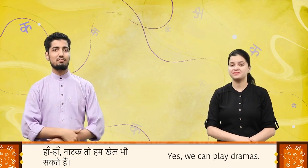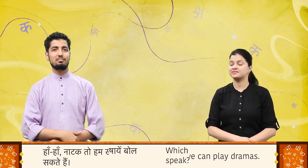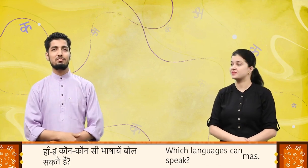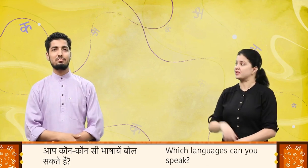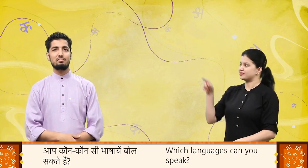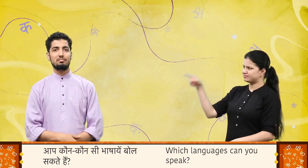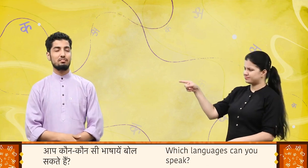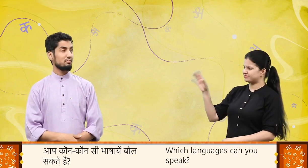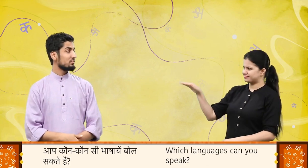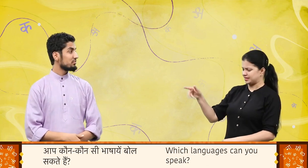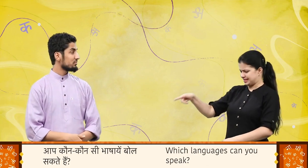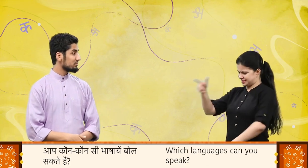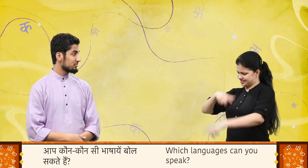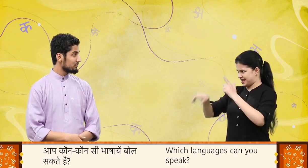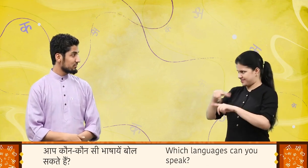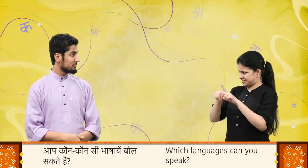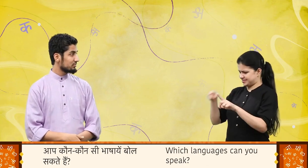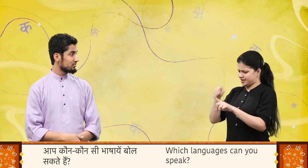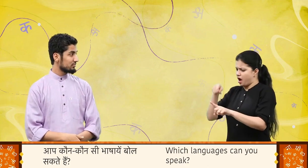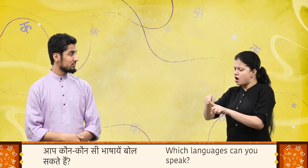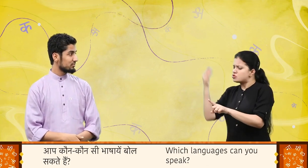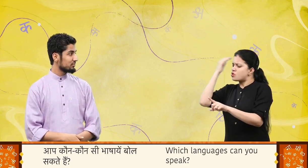आप कौन-कौन सी भाषाईं बोल सकते हैं?